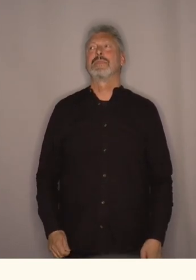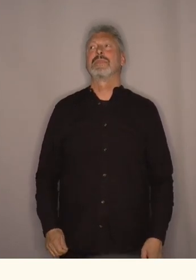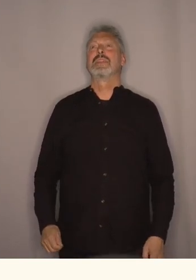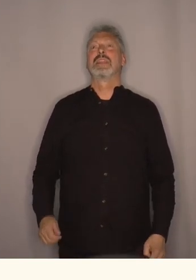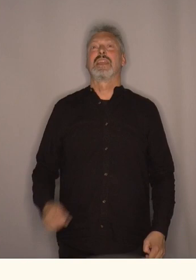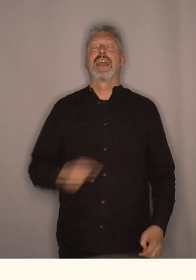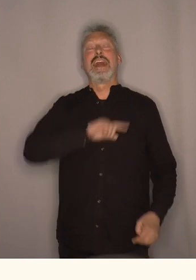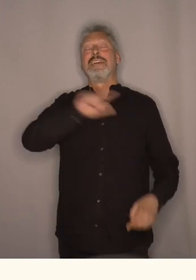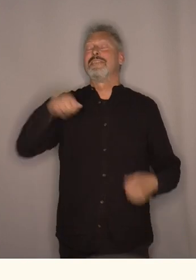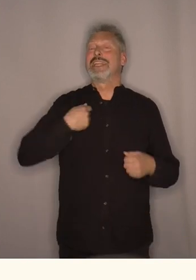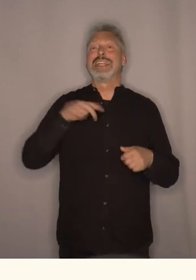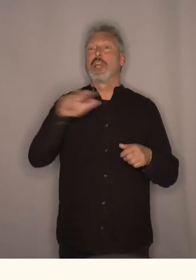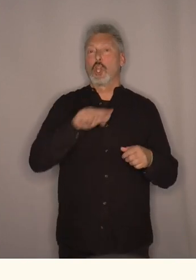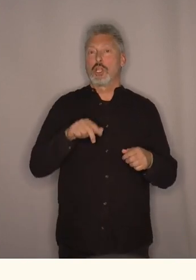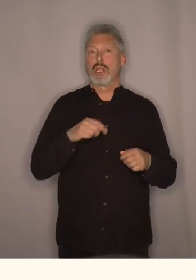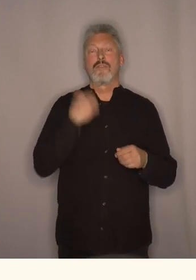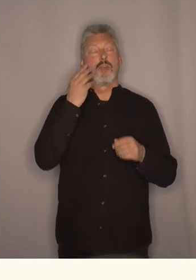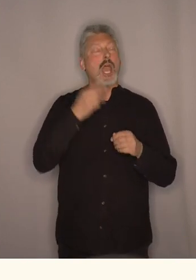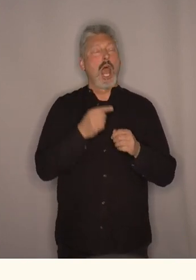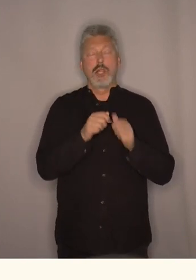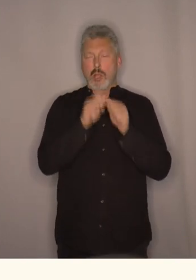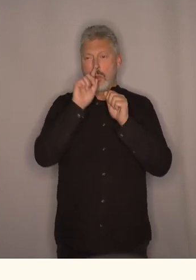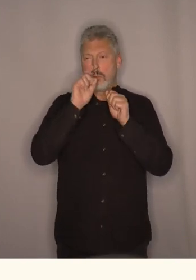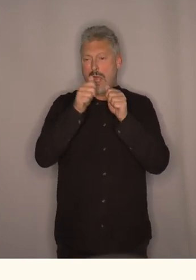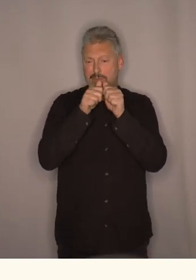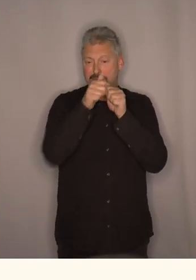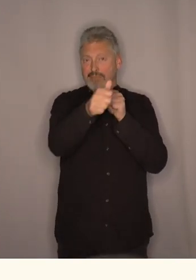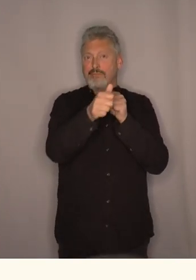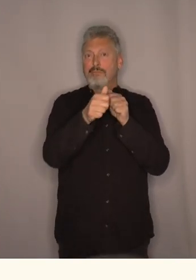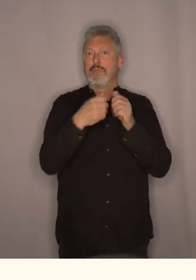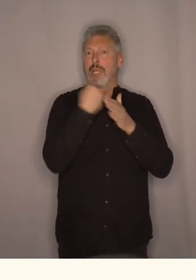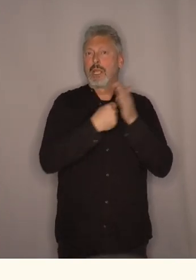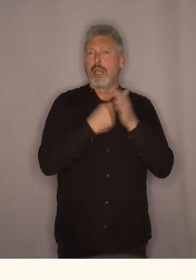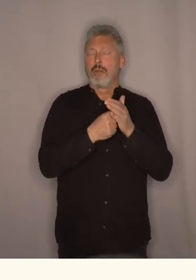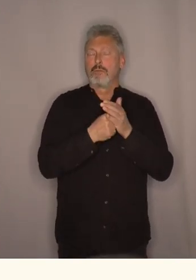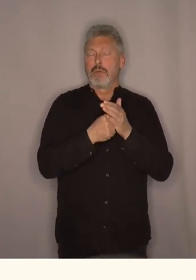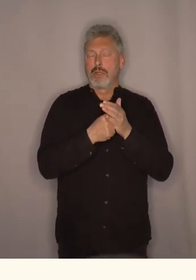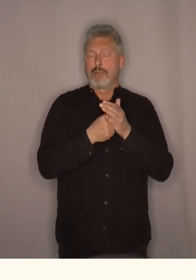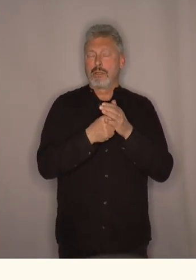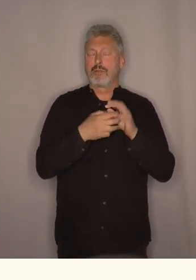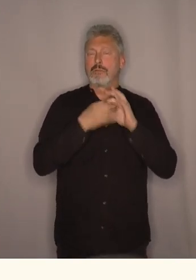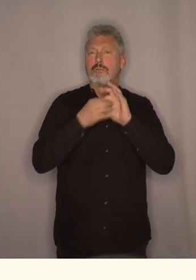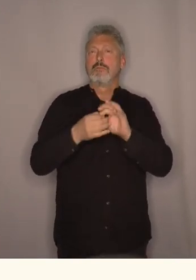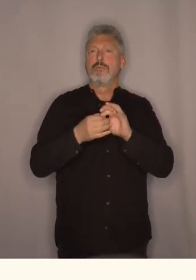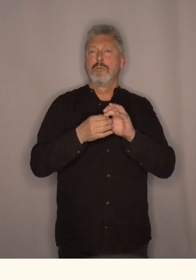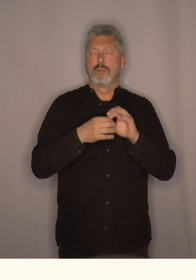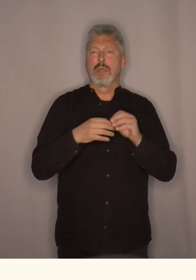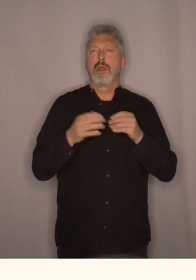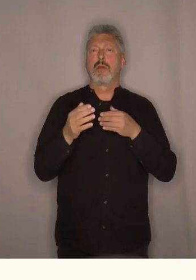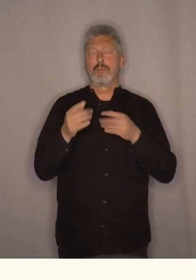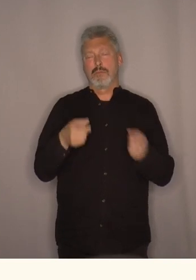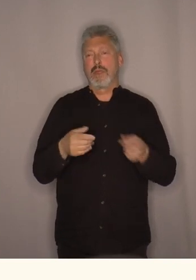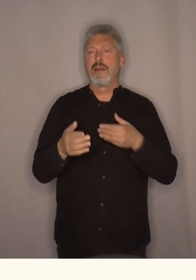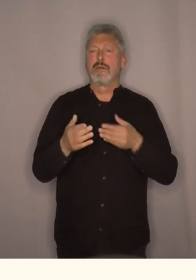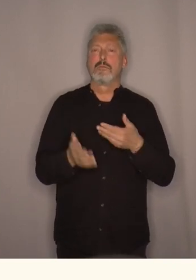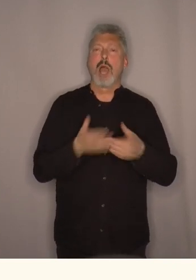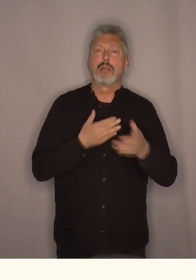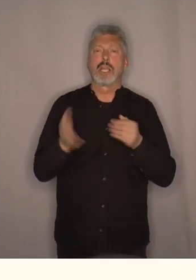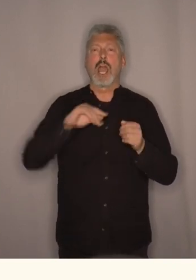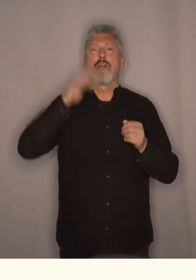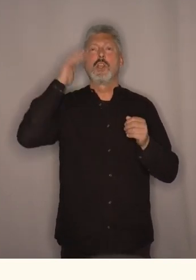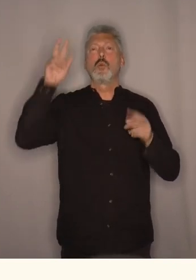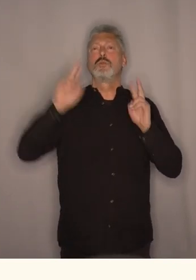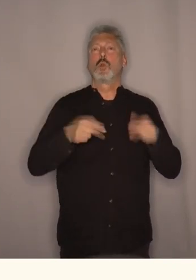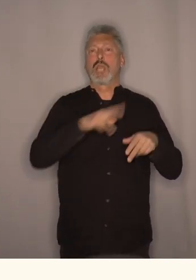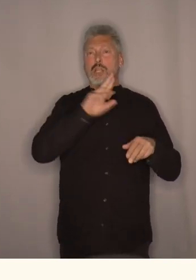Vi i det grønne, vi står også fremst i kampen for en verdig behandling av rusbrukere her i landet. I alle år